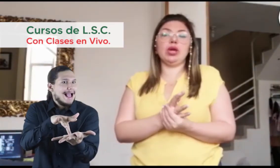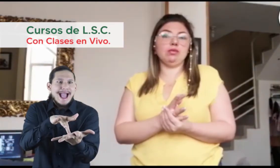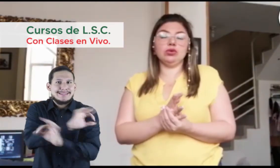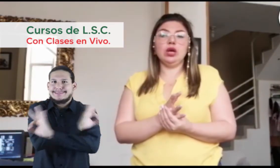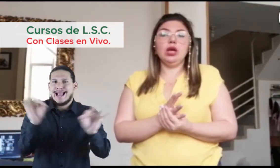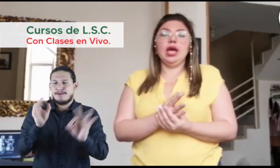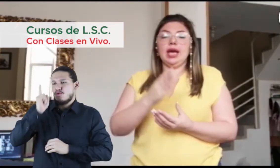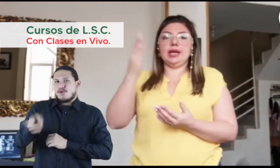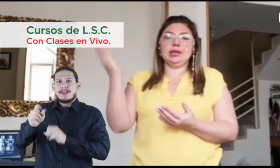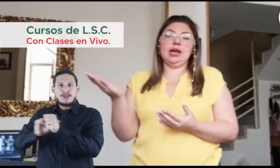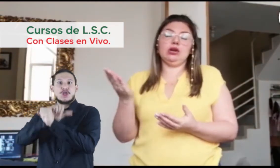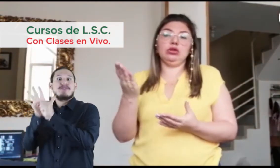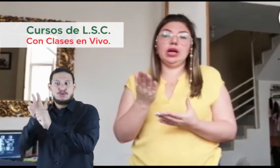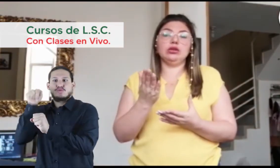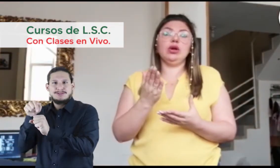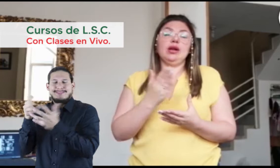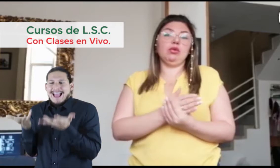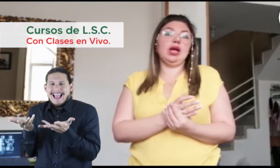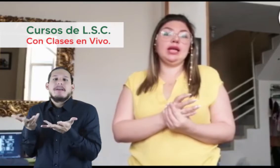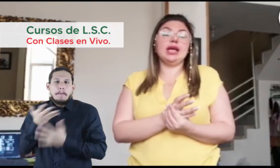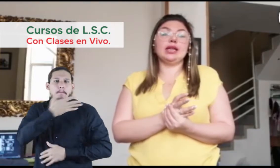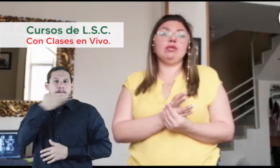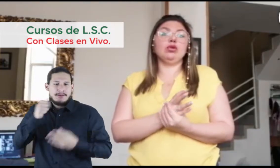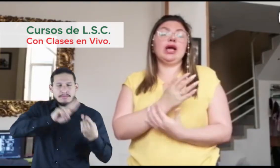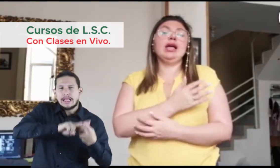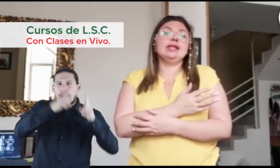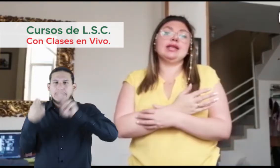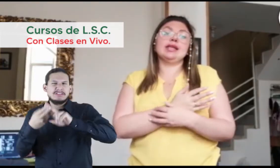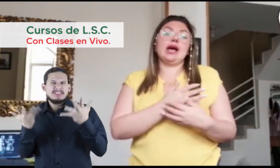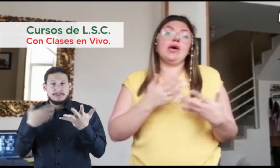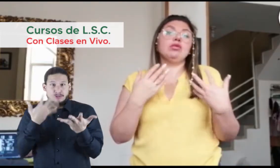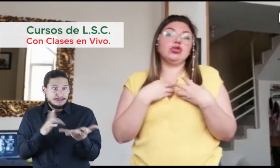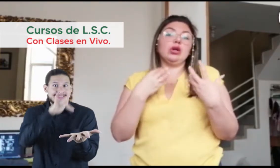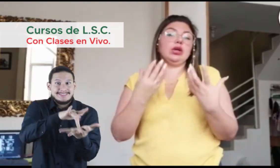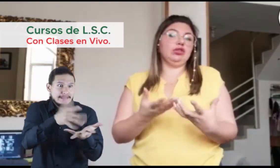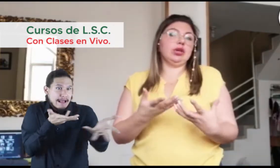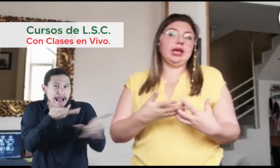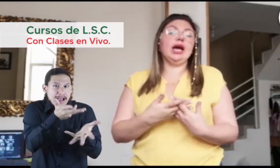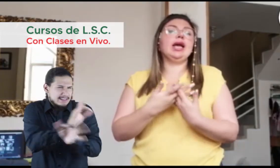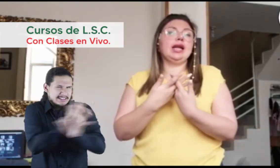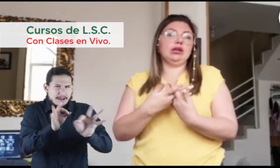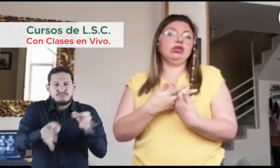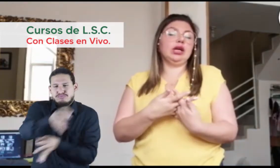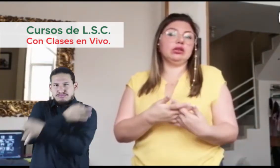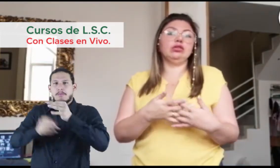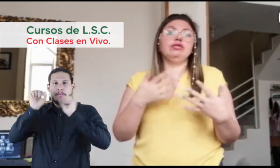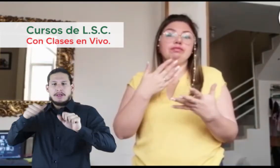no podíamos tener contacto y la modalidad remota se acercaba mucho a lo que yo quería, que era el contacto